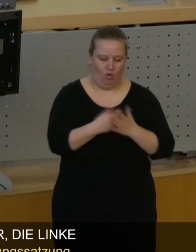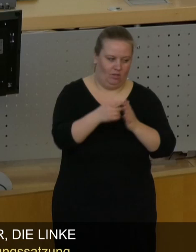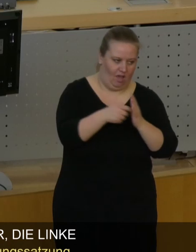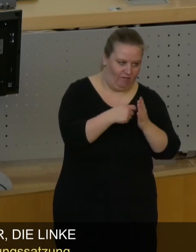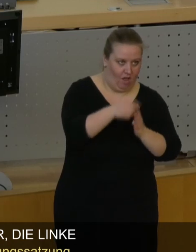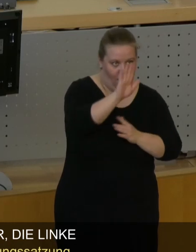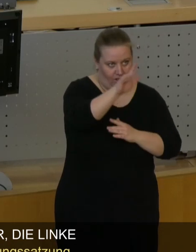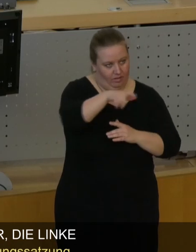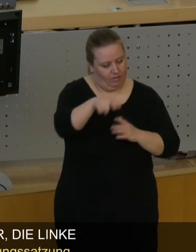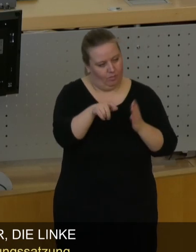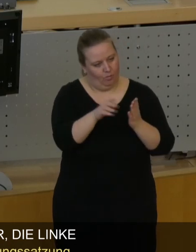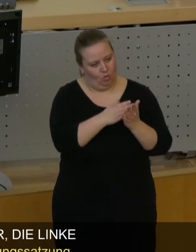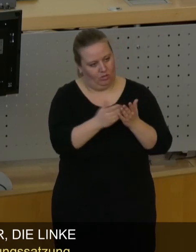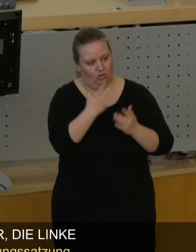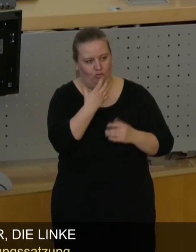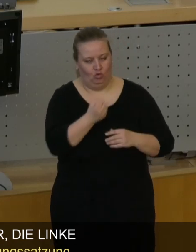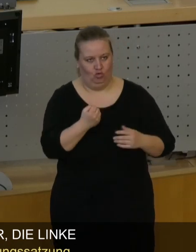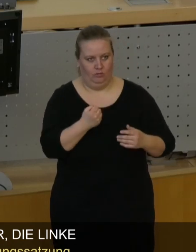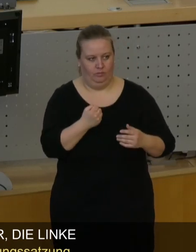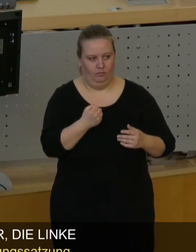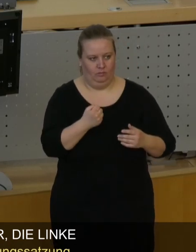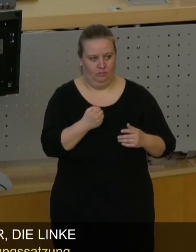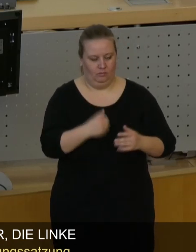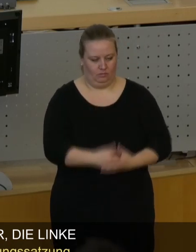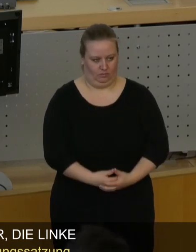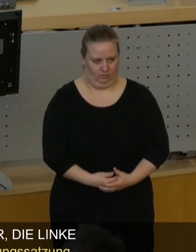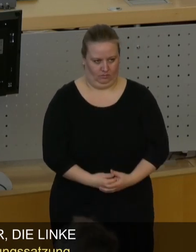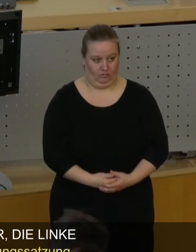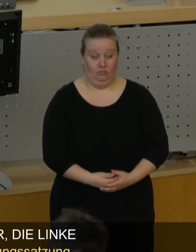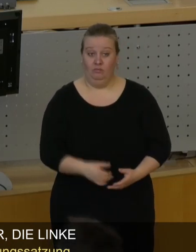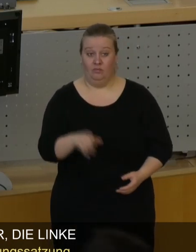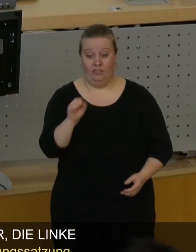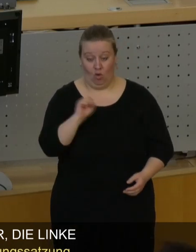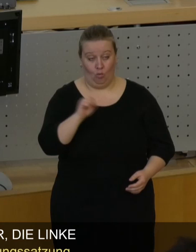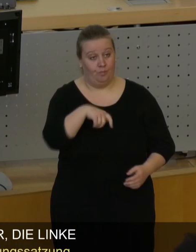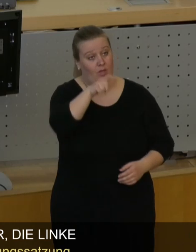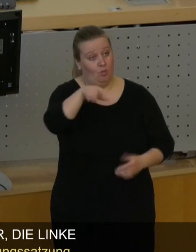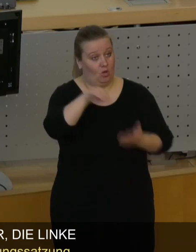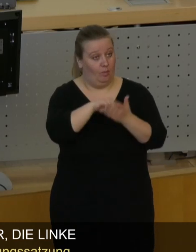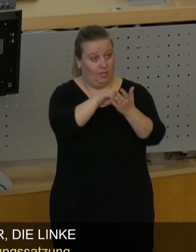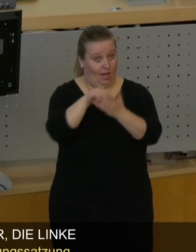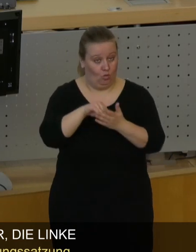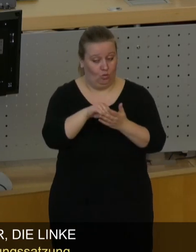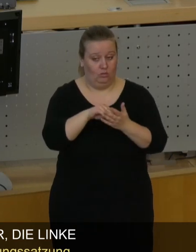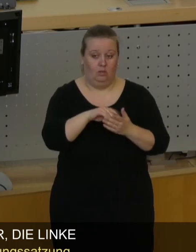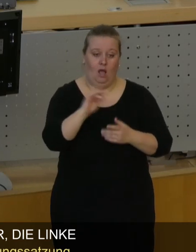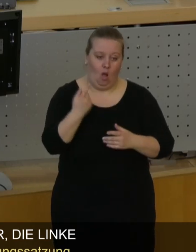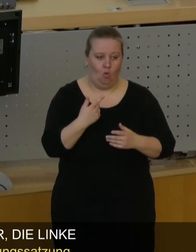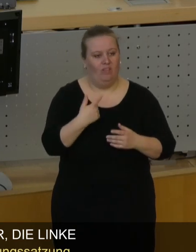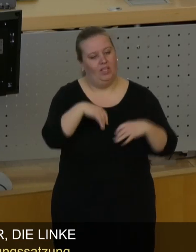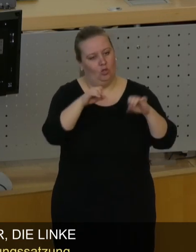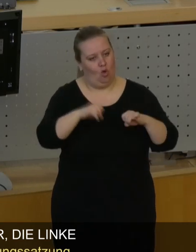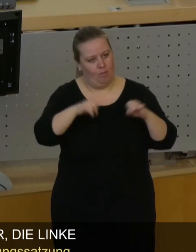der Bürgerinnen und Bürger zu starten. Denn Bürgerbeteiligung aktiviert die